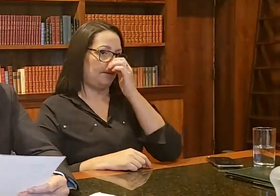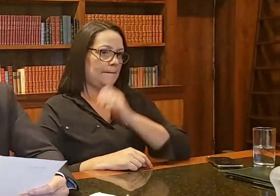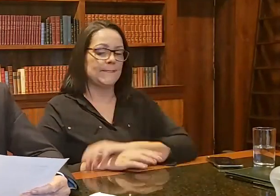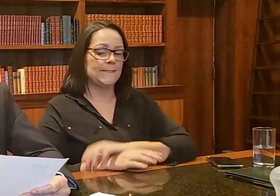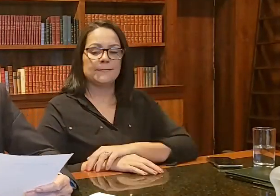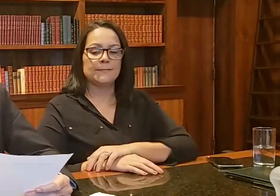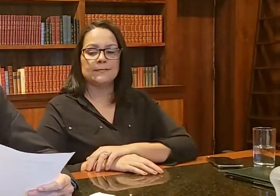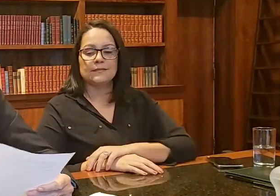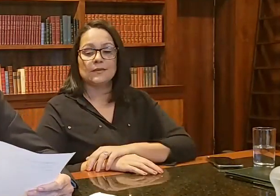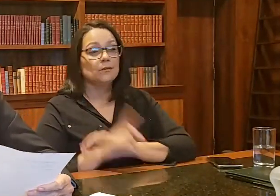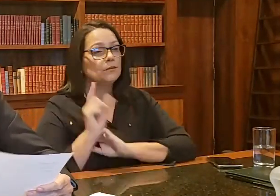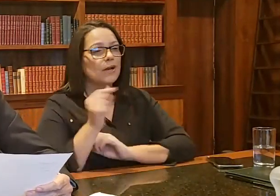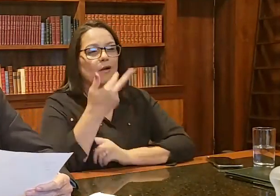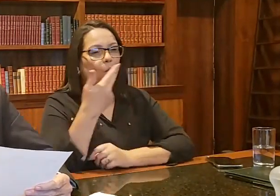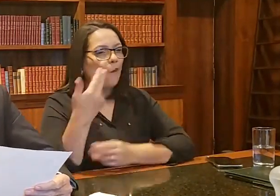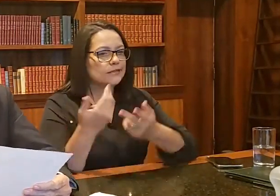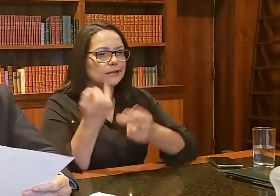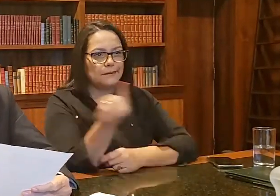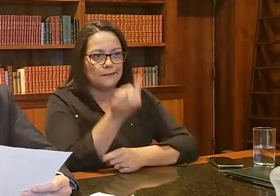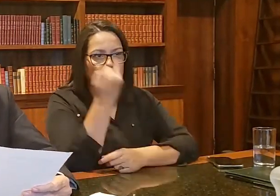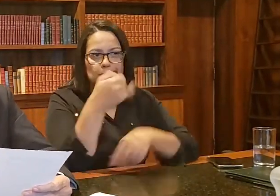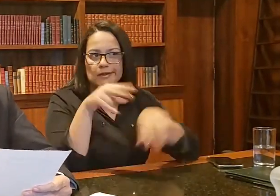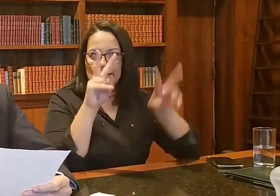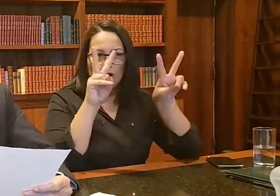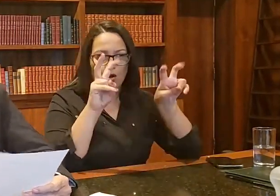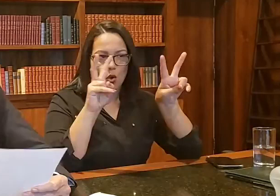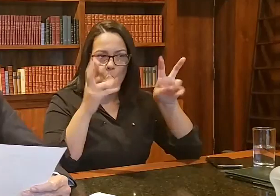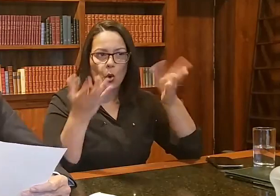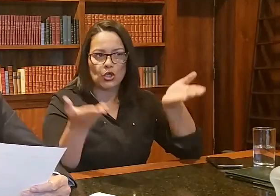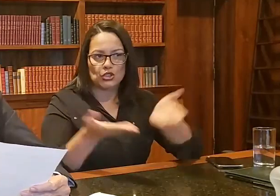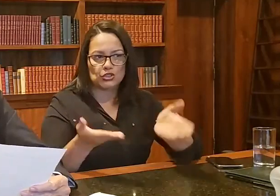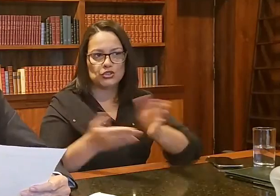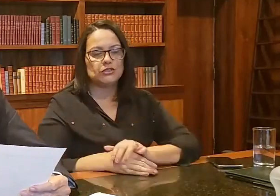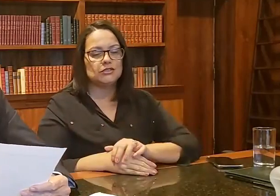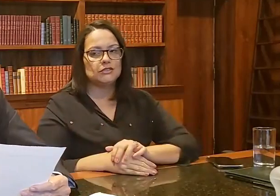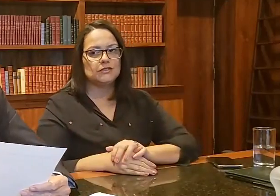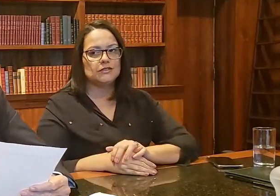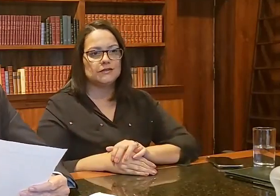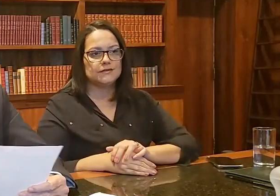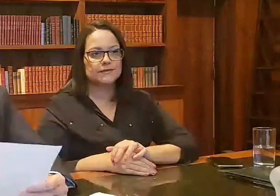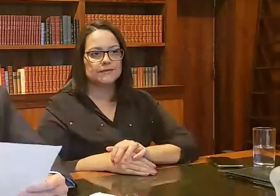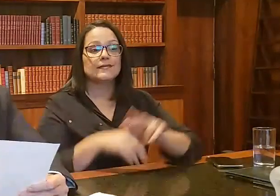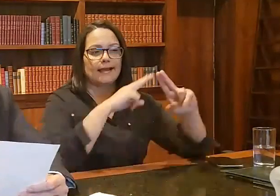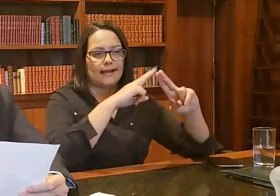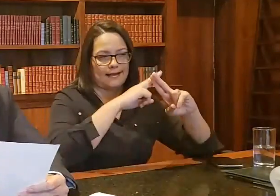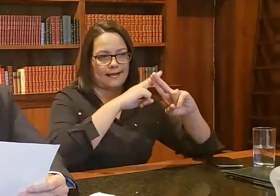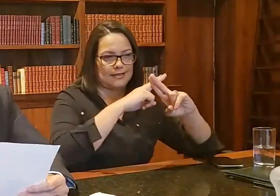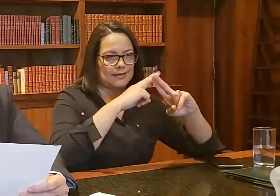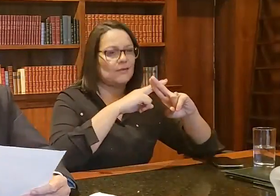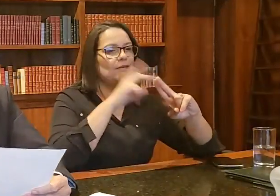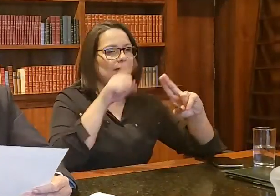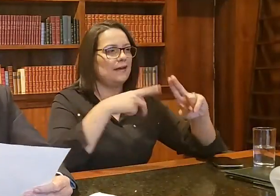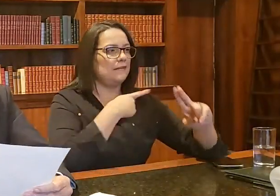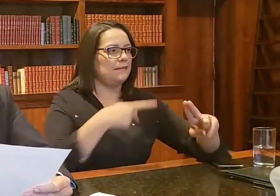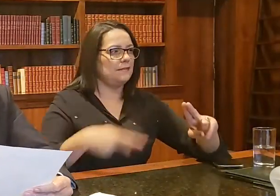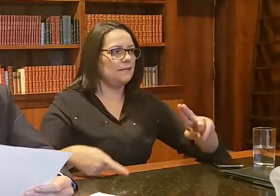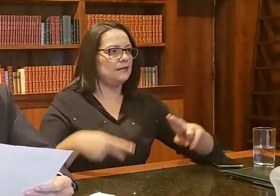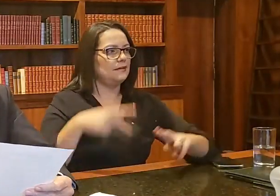Uma coisa importante também tratada no dia de hoje, juntamente com a Caixa Federal, na pessoa do presidente